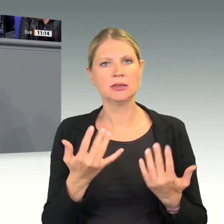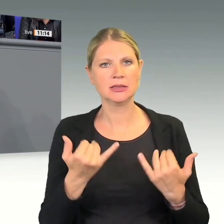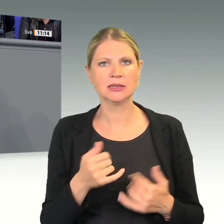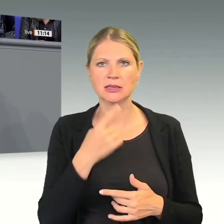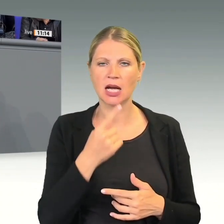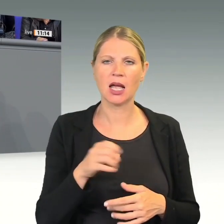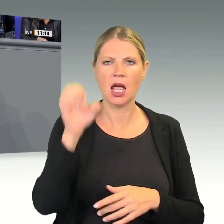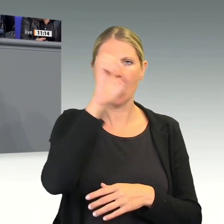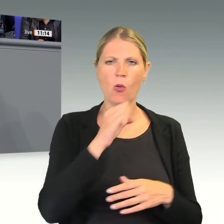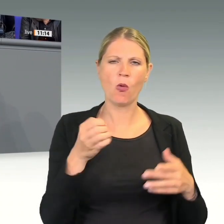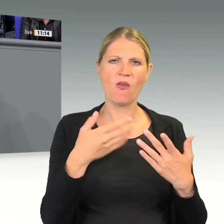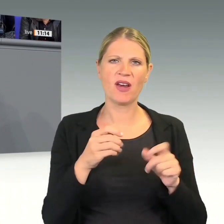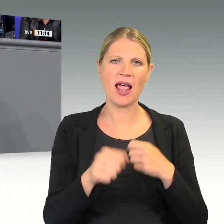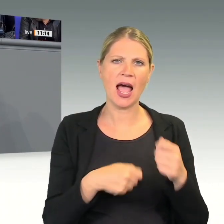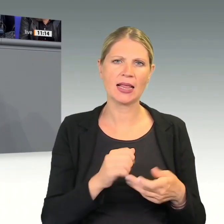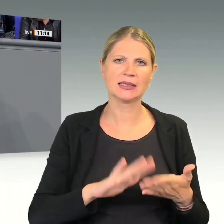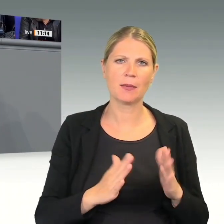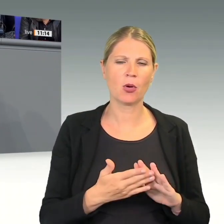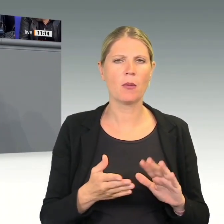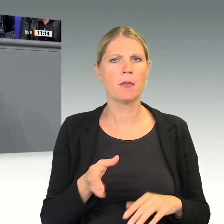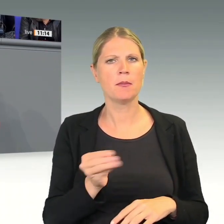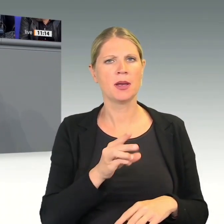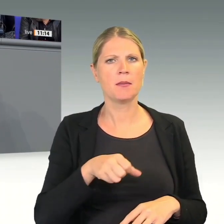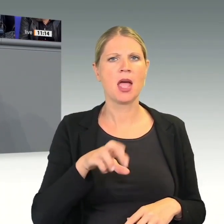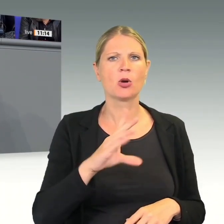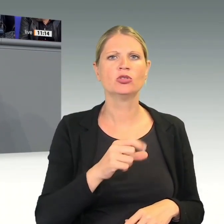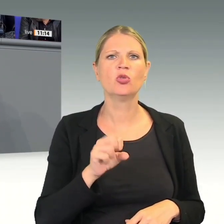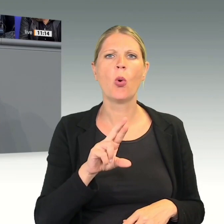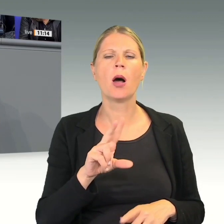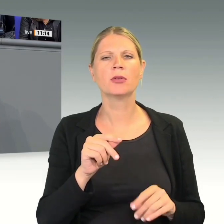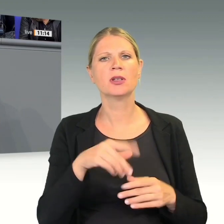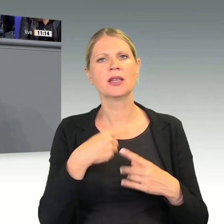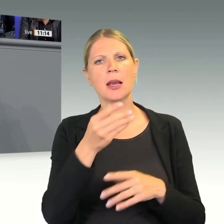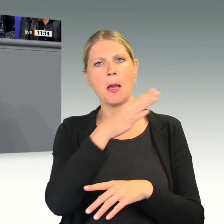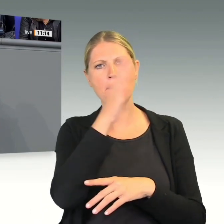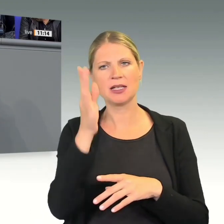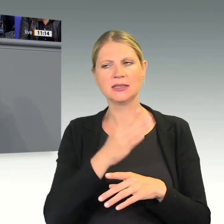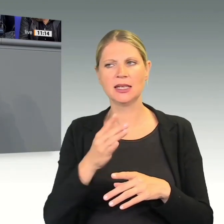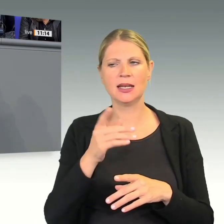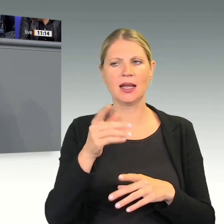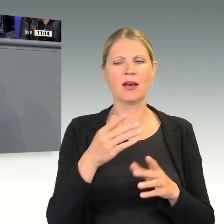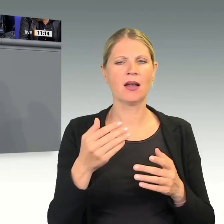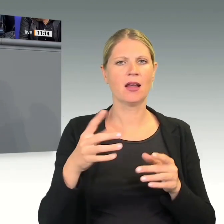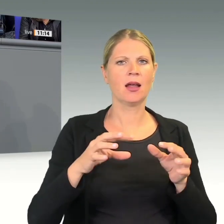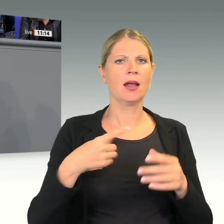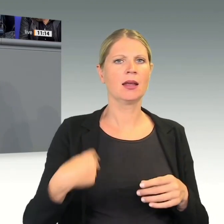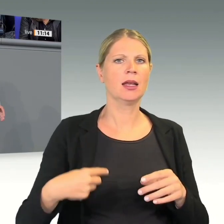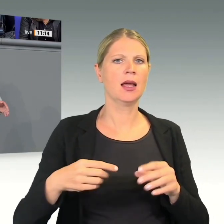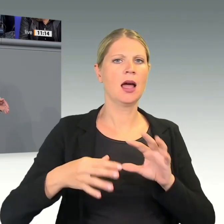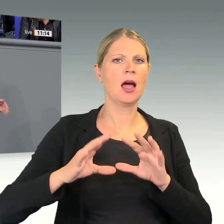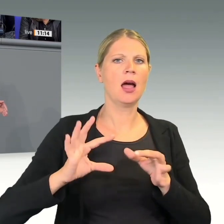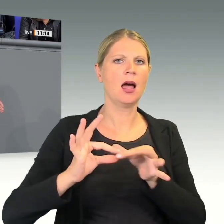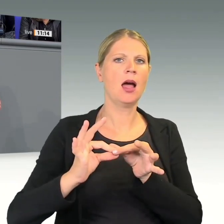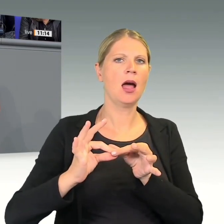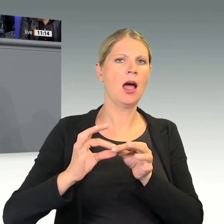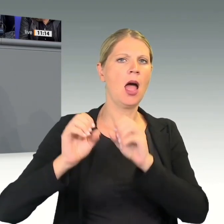-Freihandelsabkommen mit Mercosur, würde sich Brasilien oder andere Länder von China abwenden, der erzählt auch was vom Märchen. Diese